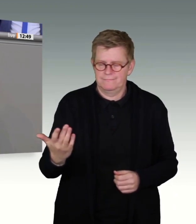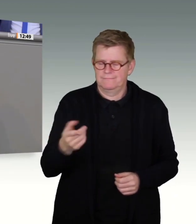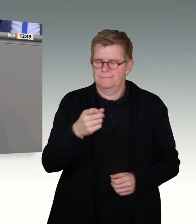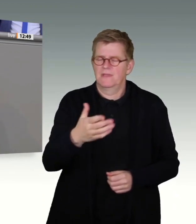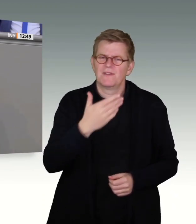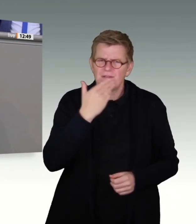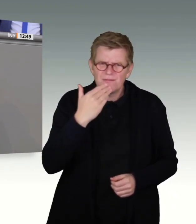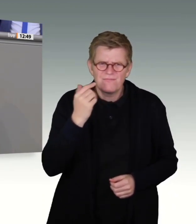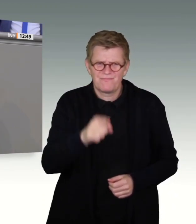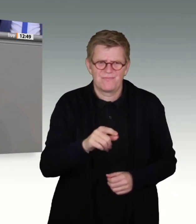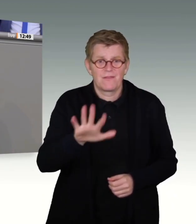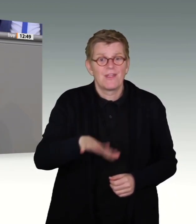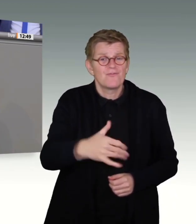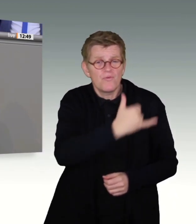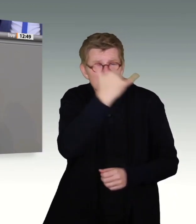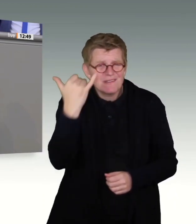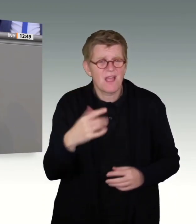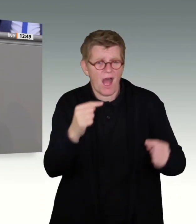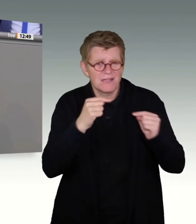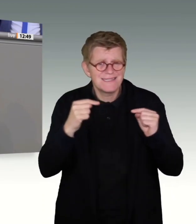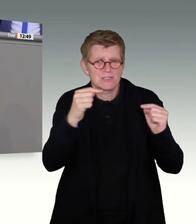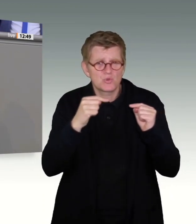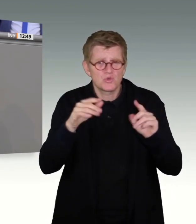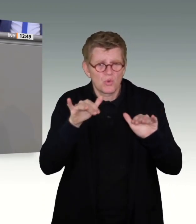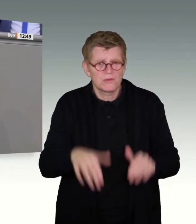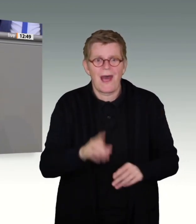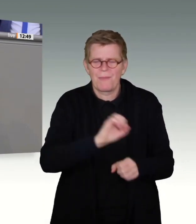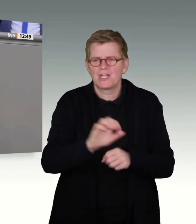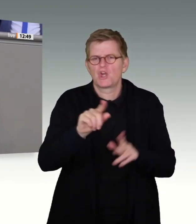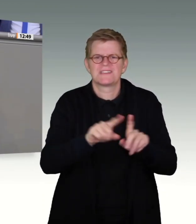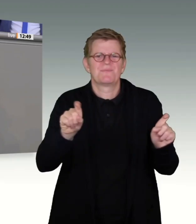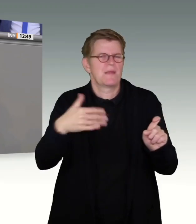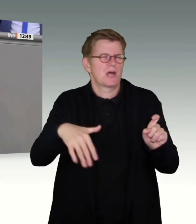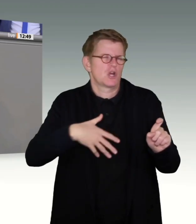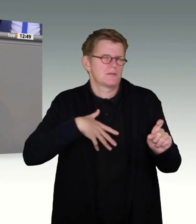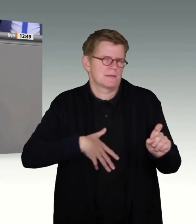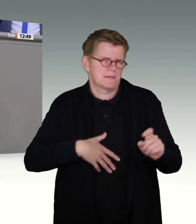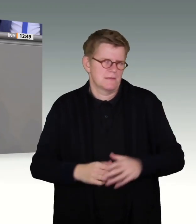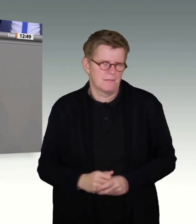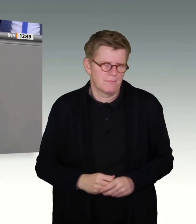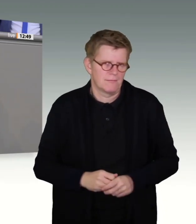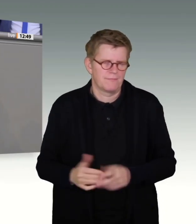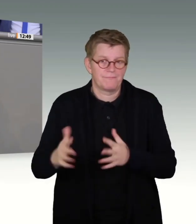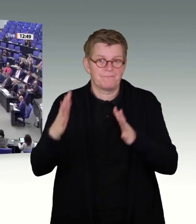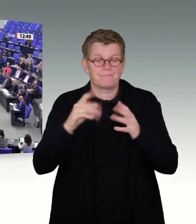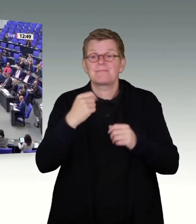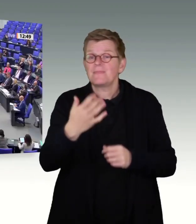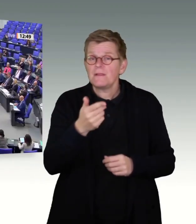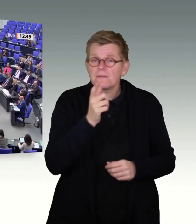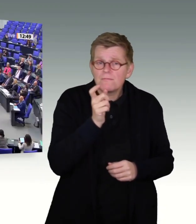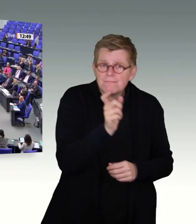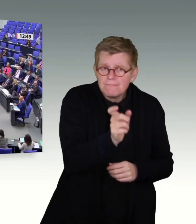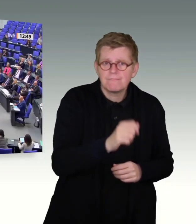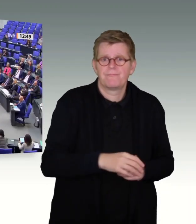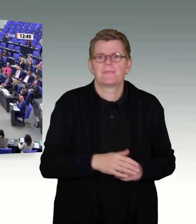trotz einer 15-jährigen Debatte nicht eingehend mit der Thematik beschäftigt. Diese Begrifflichkeit wird